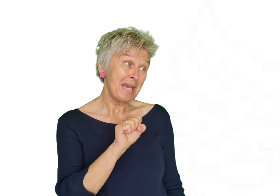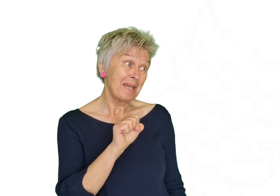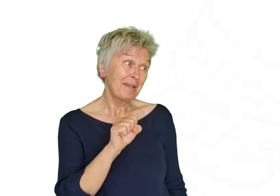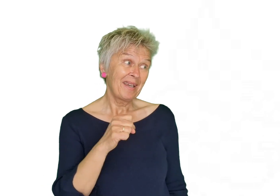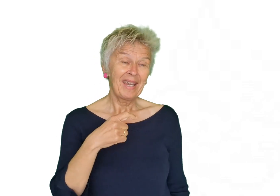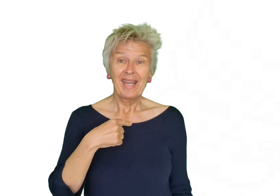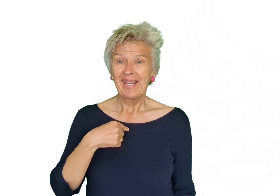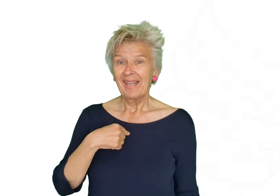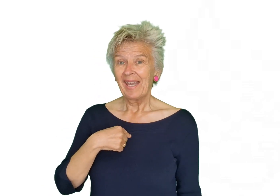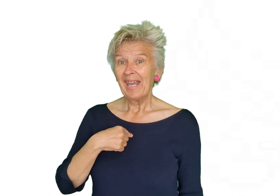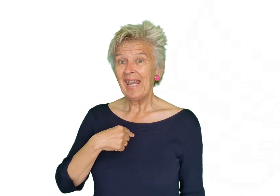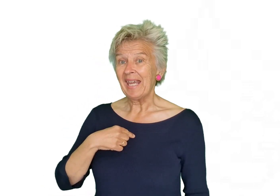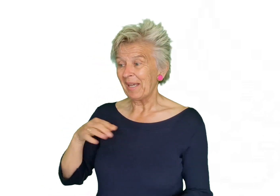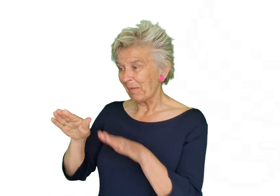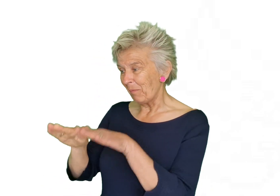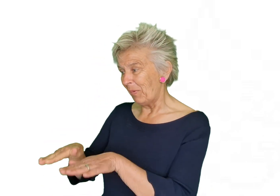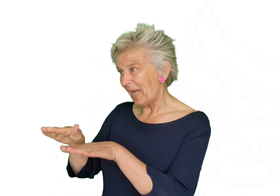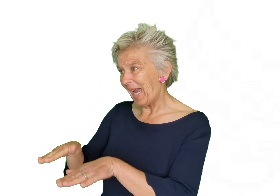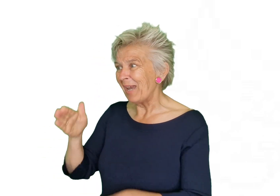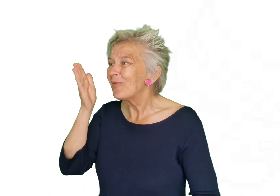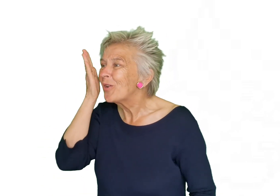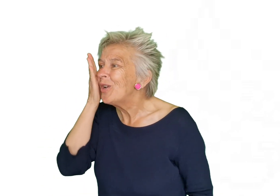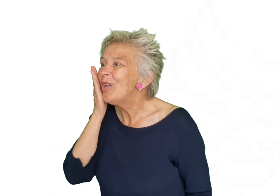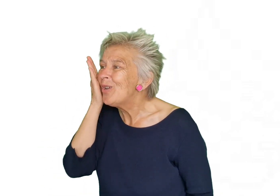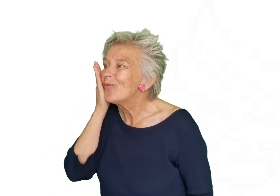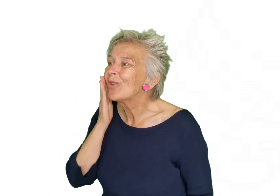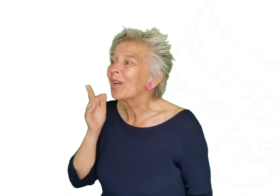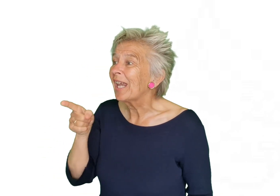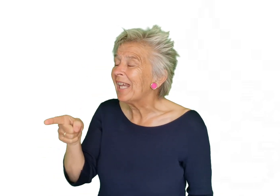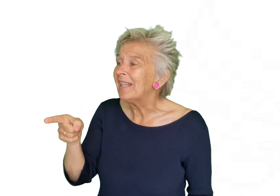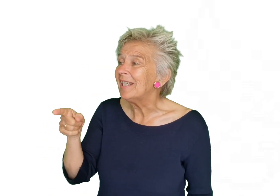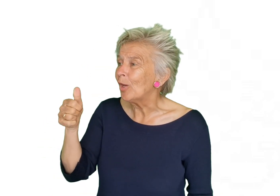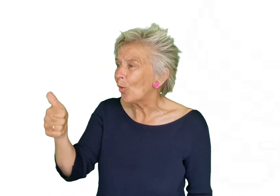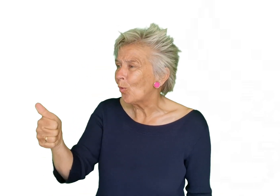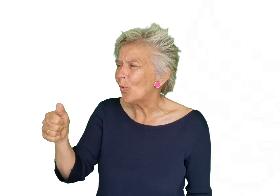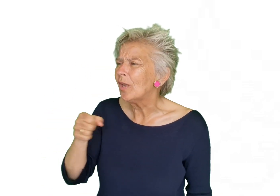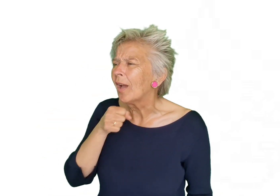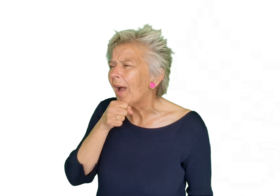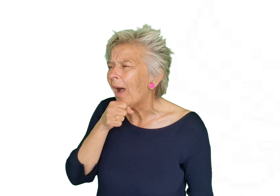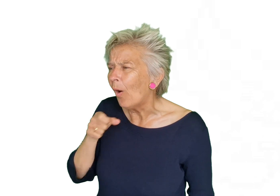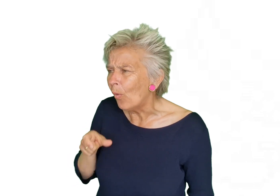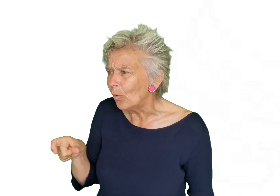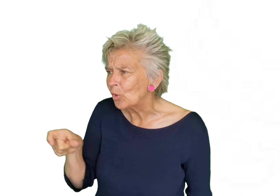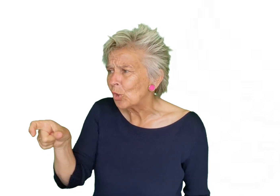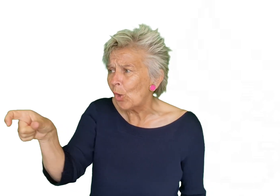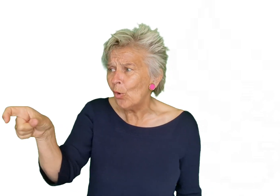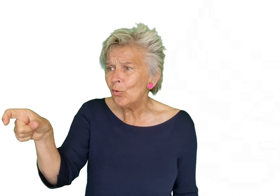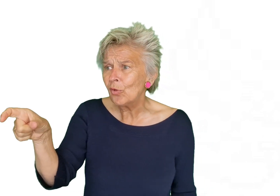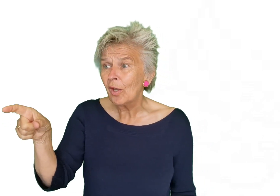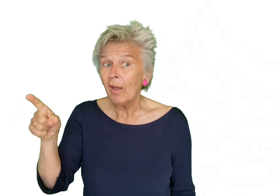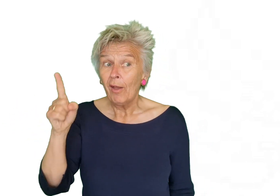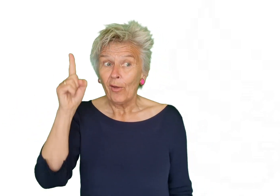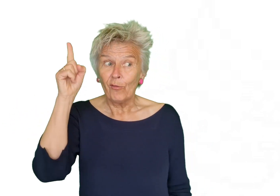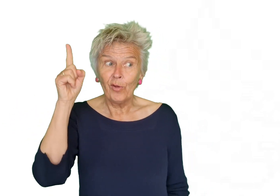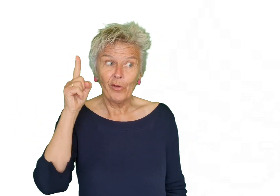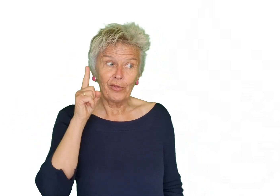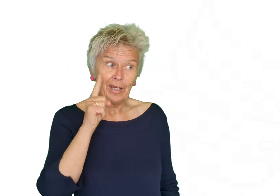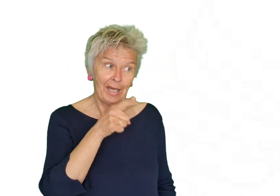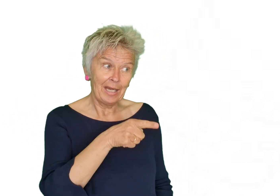Ik blijf liever in die goeie ouwe sloot Want in